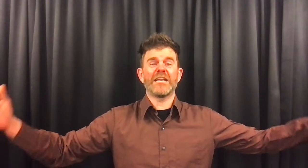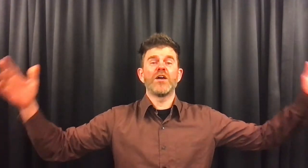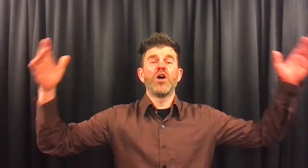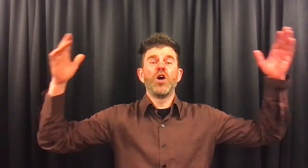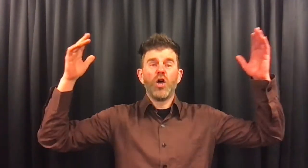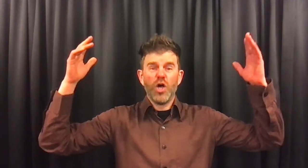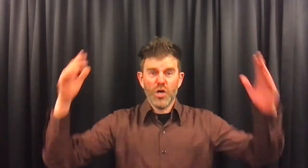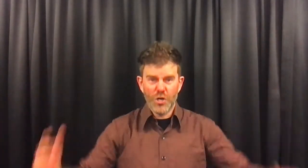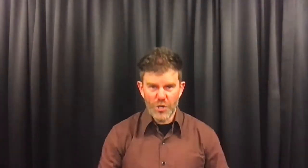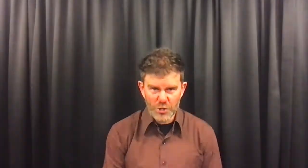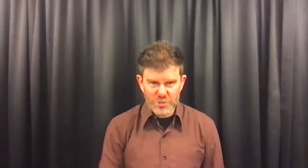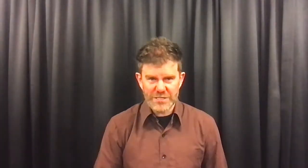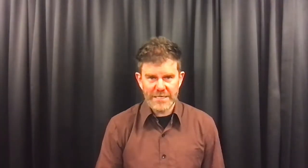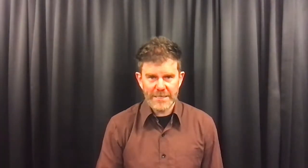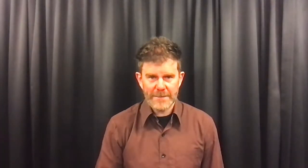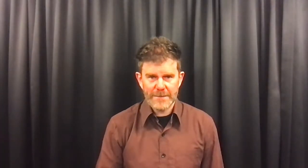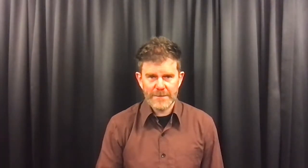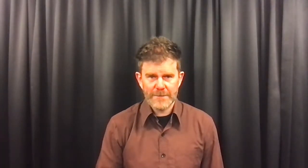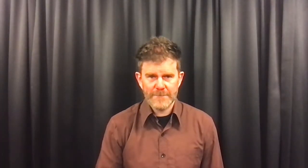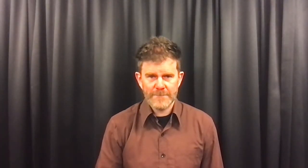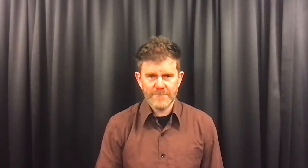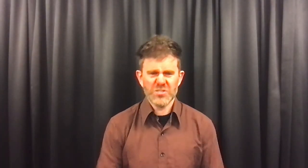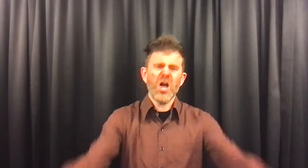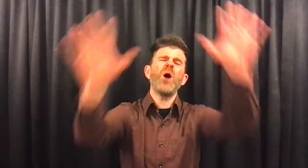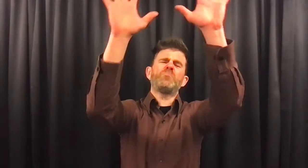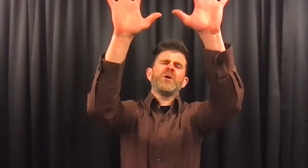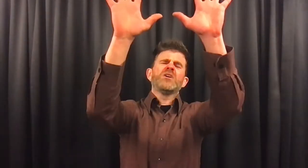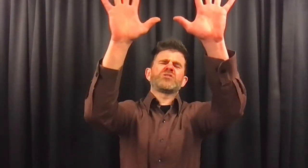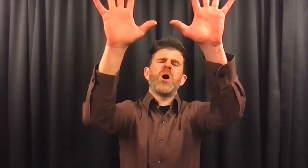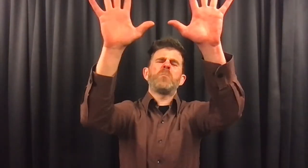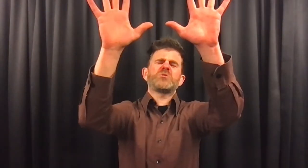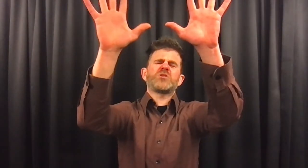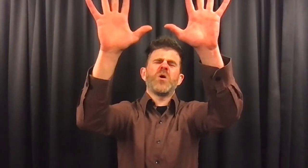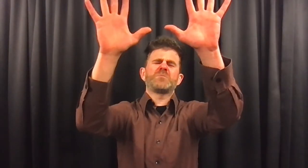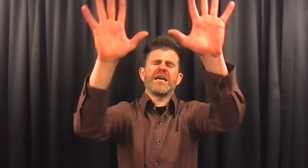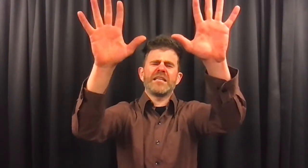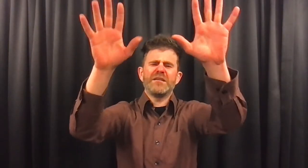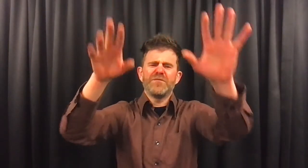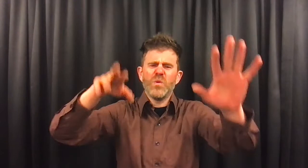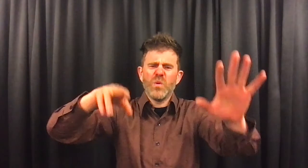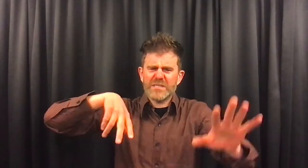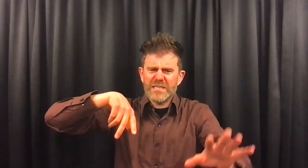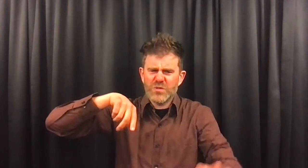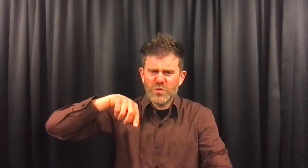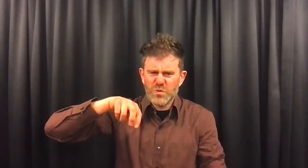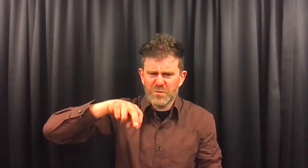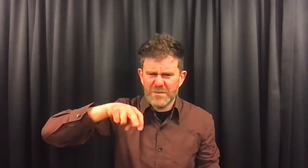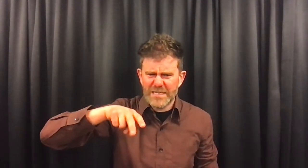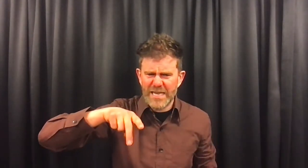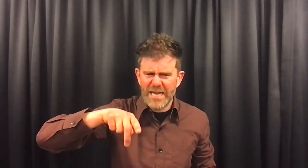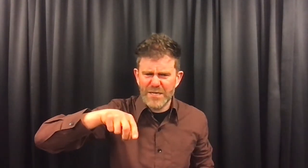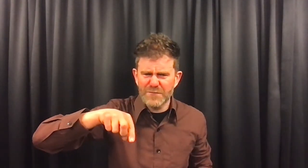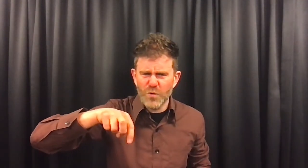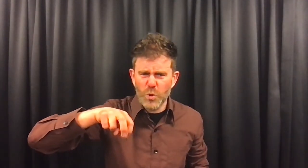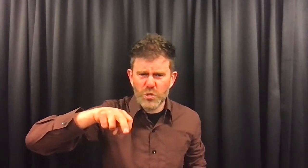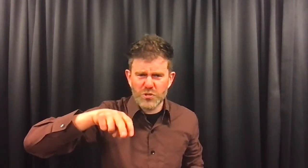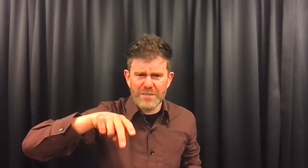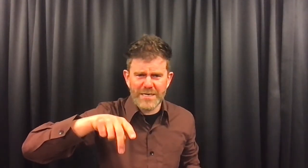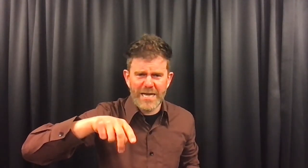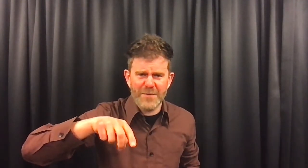ruzie. Stop, stop, stop, zeiden die vogels. En toen kwam het kleine vogels onder naam